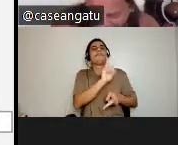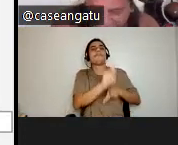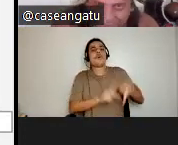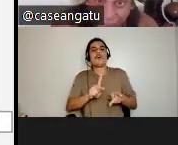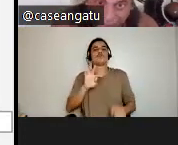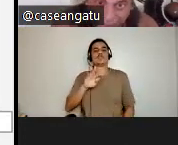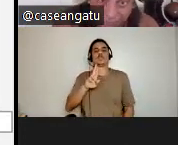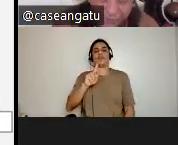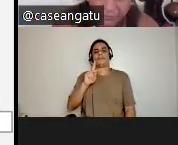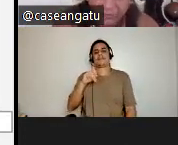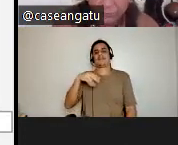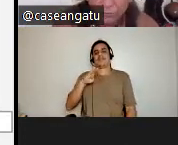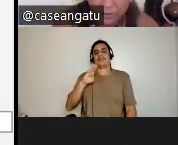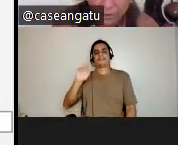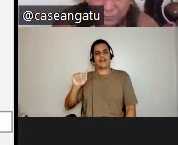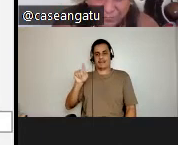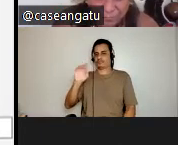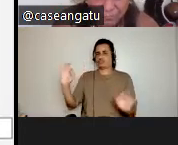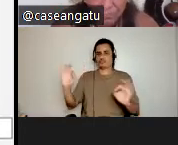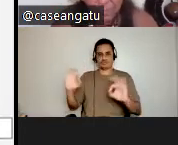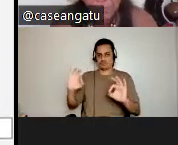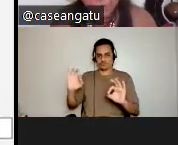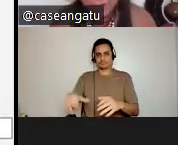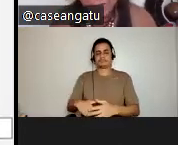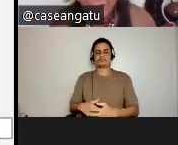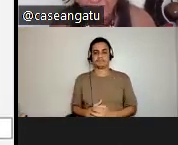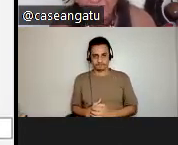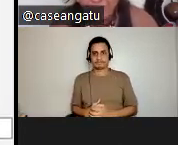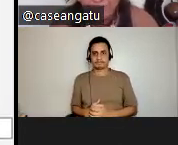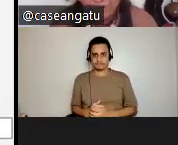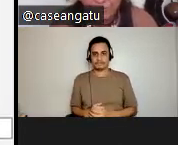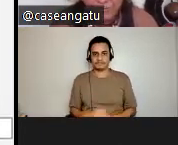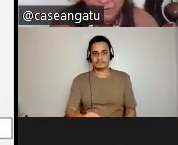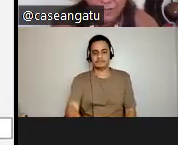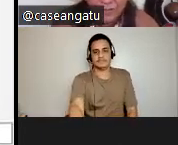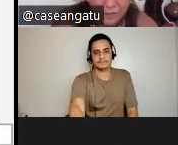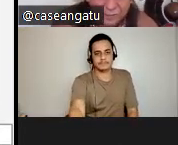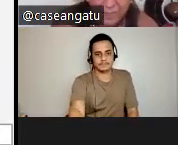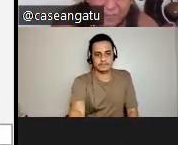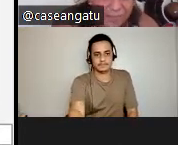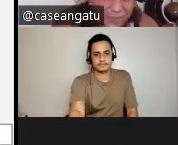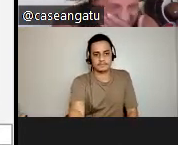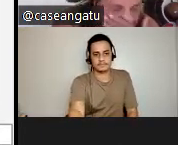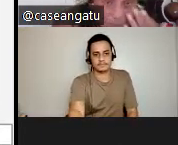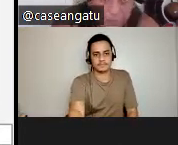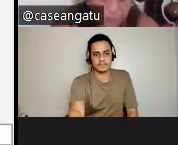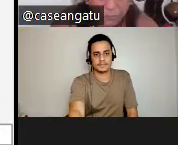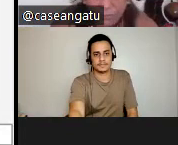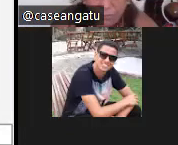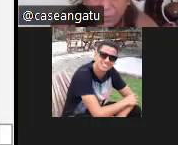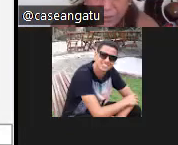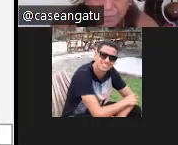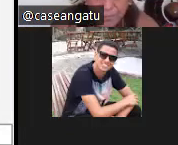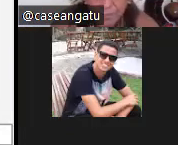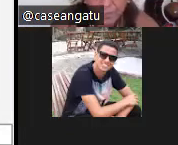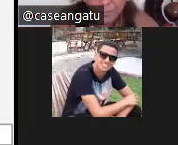tá certo? E eu faço sempre questão de deixar muito bem claro isso, porque essa análise vem de uma pessoa indígena, isso aqui é a minha casa, moro